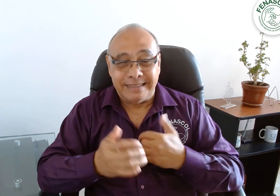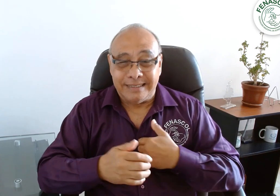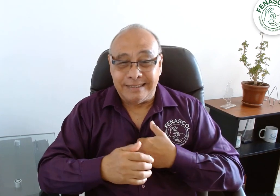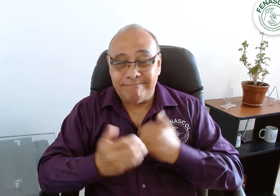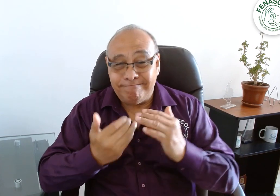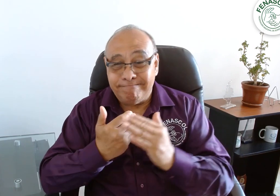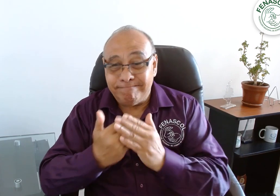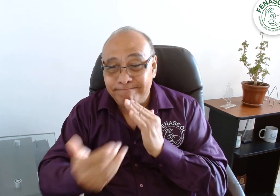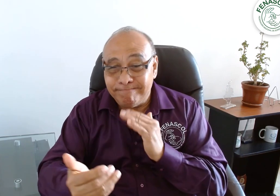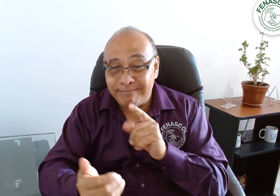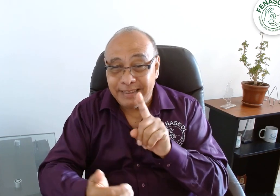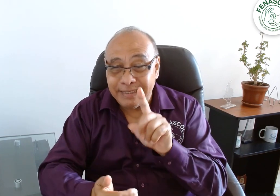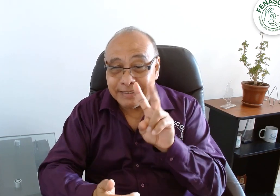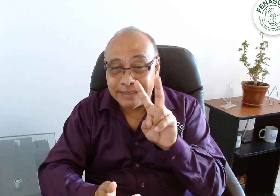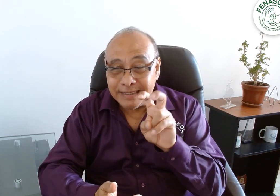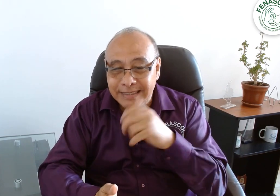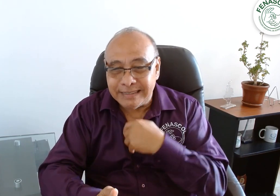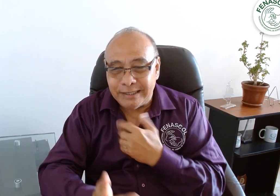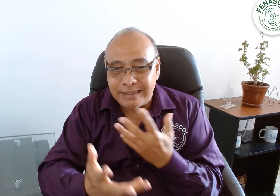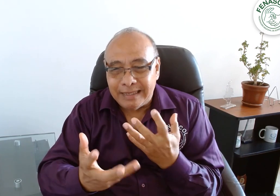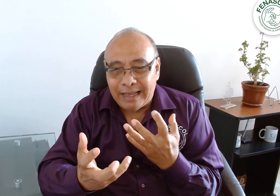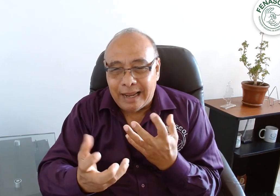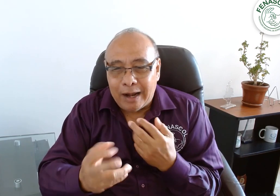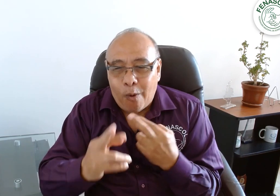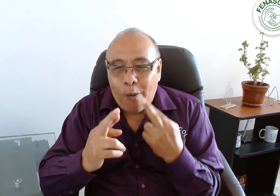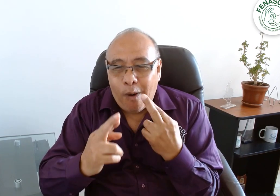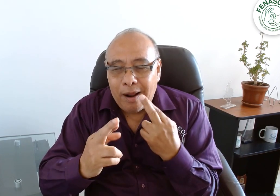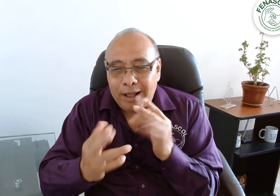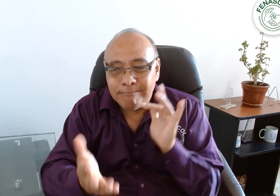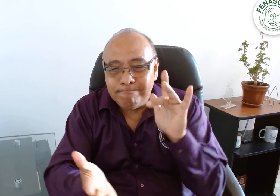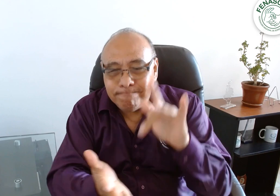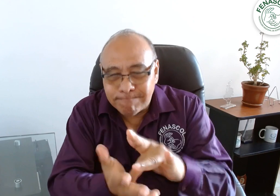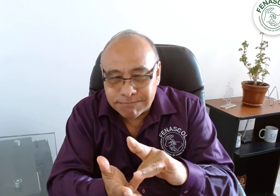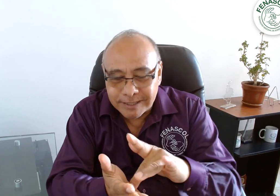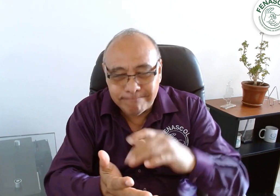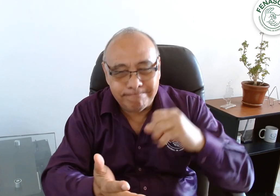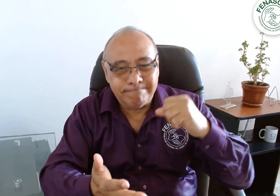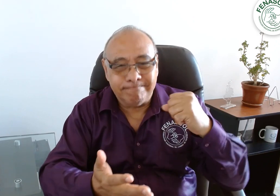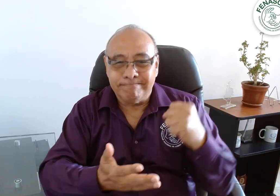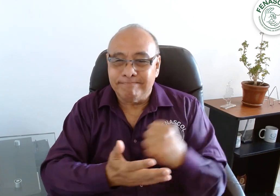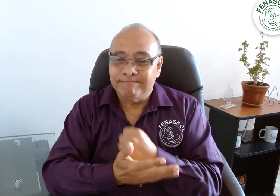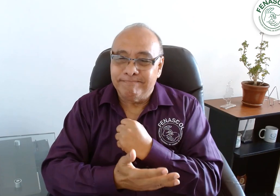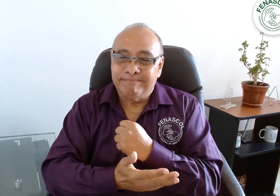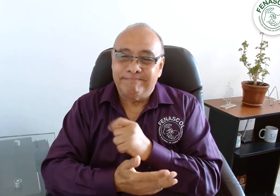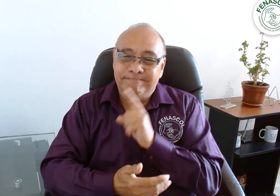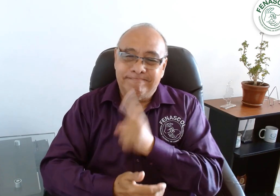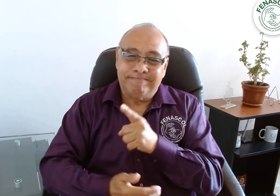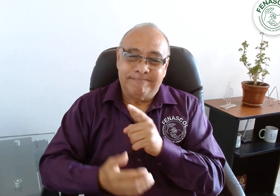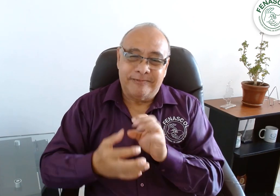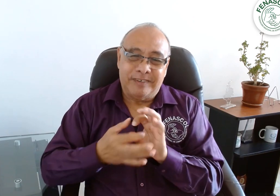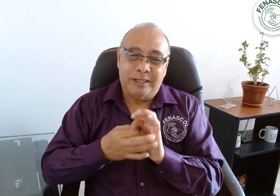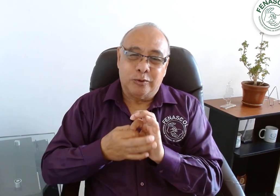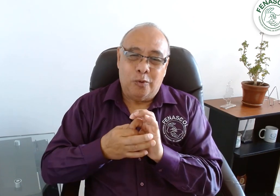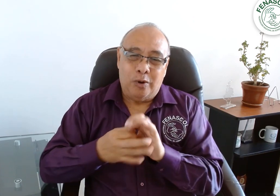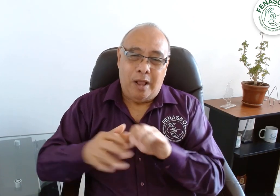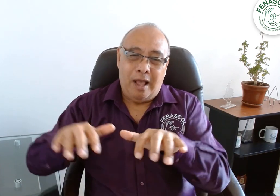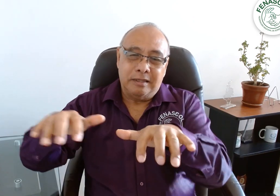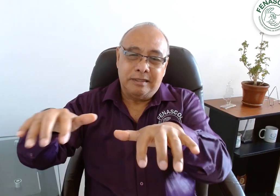Desde que me hicieron la invitación, quise asistir de manera presencial, pero no me fue posible, pues el evento se cruzó con la